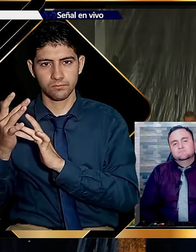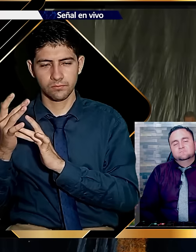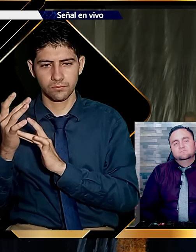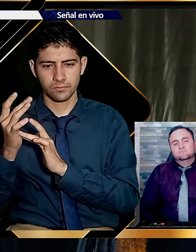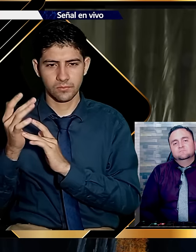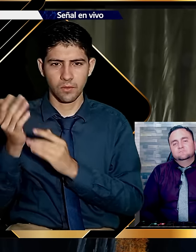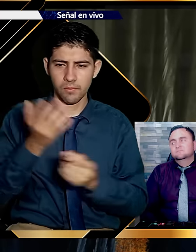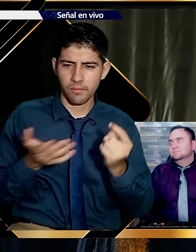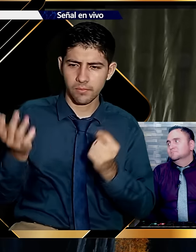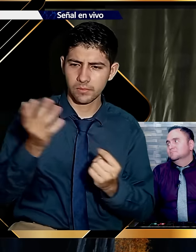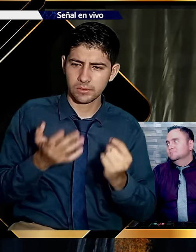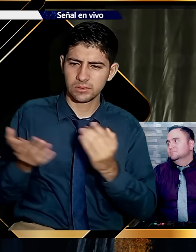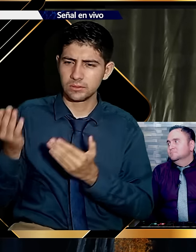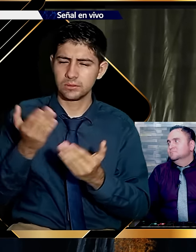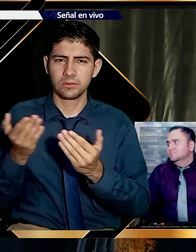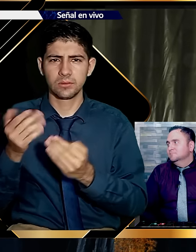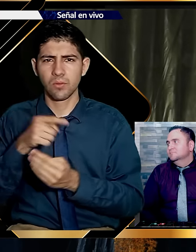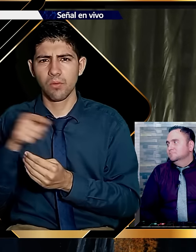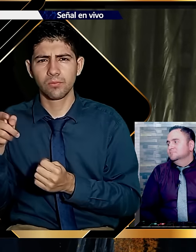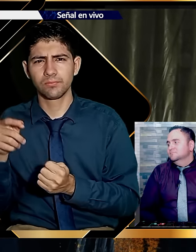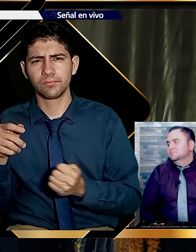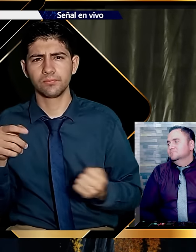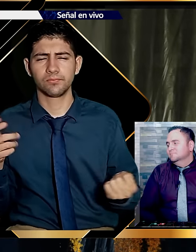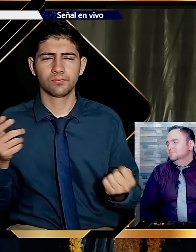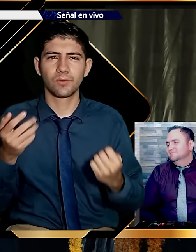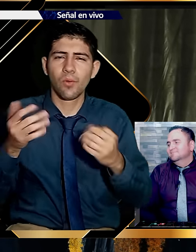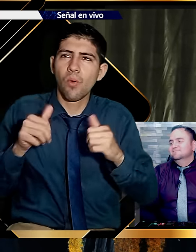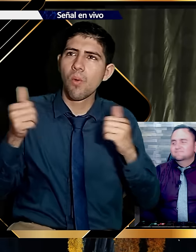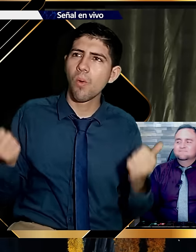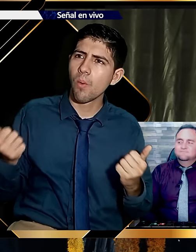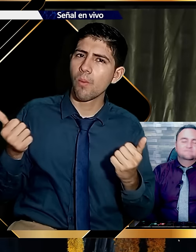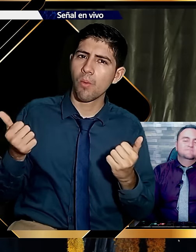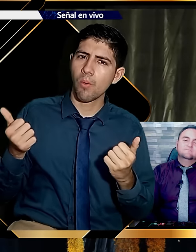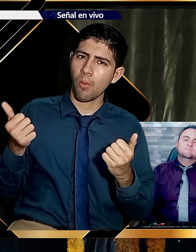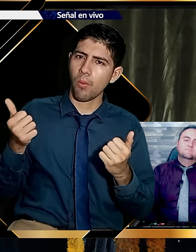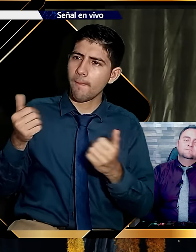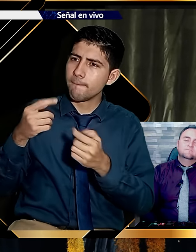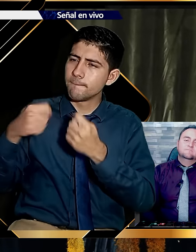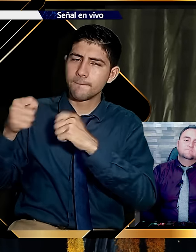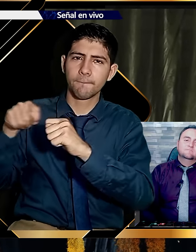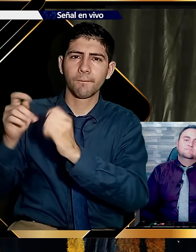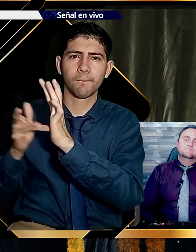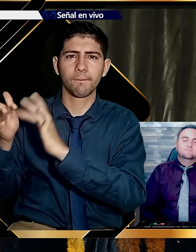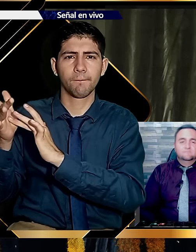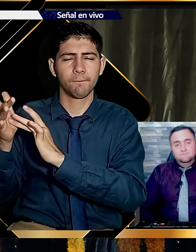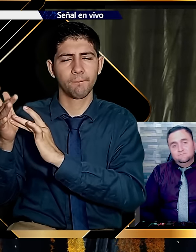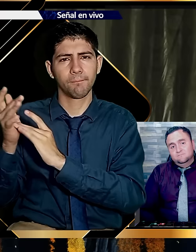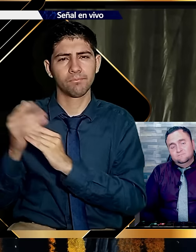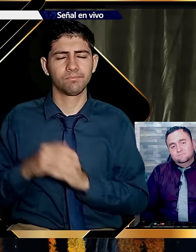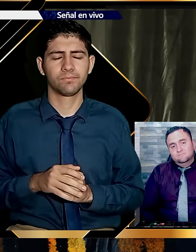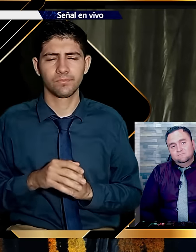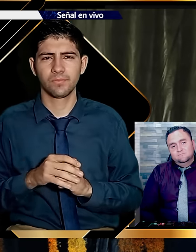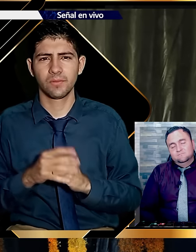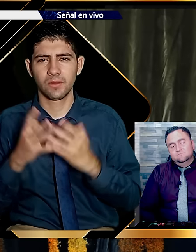Como comía del plato de Jesús. Y como pudo venderlo. Que ignorancia tan grande.